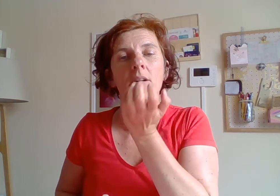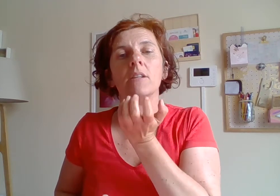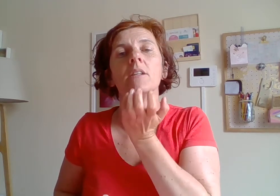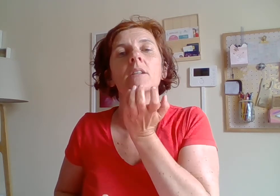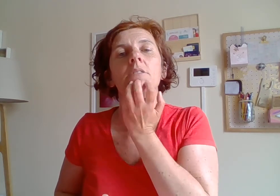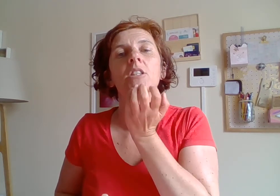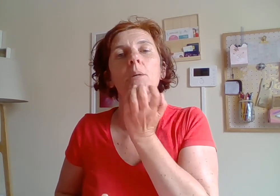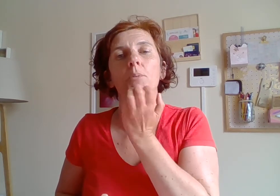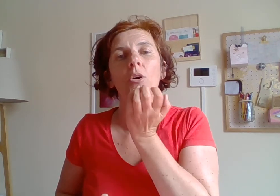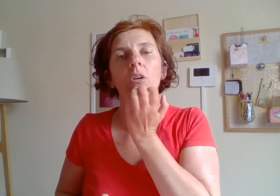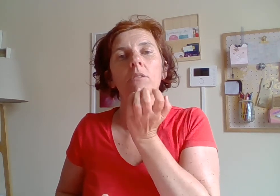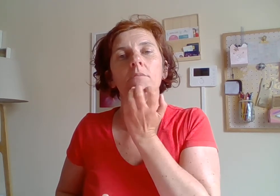J'ai peur.